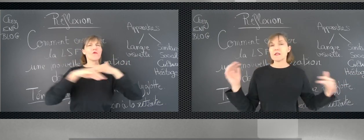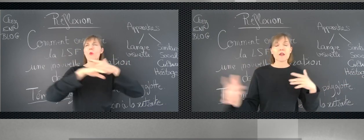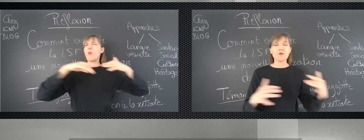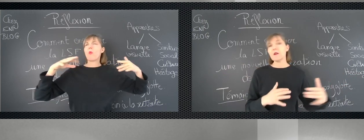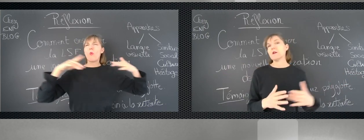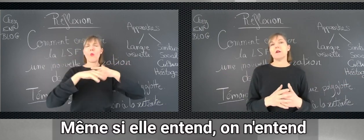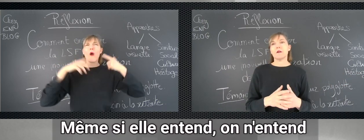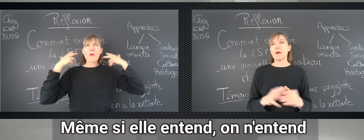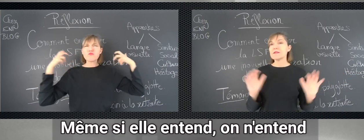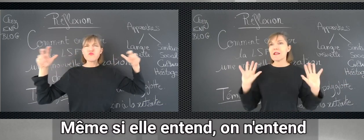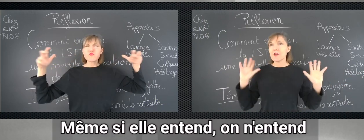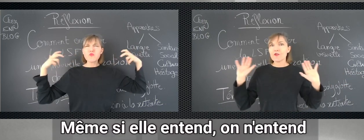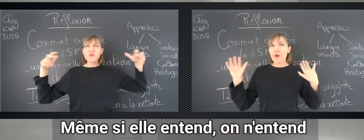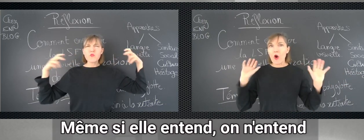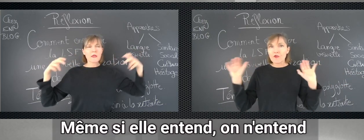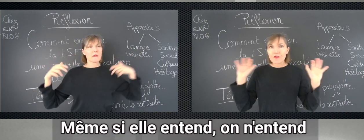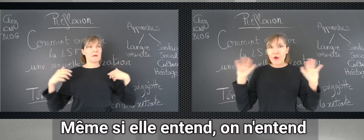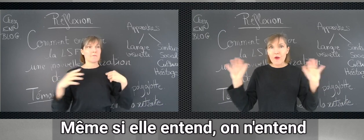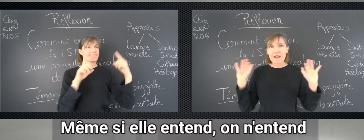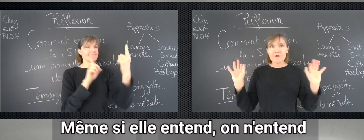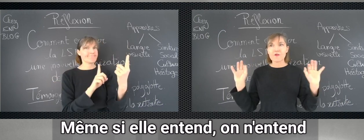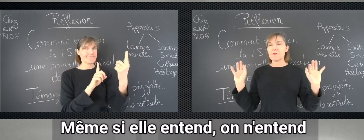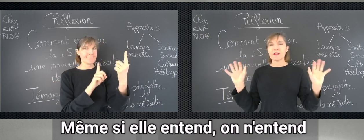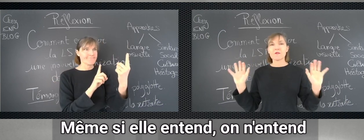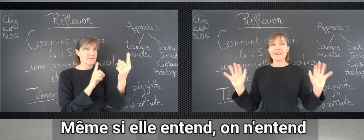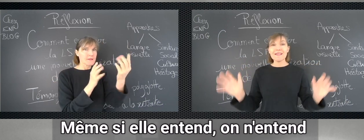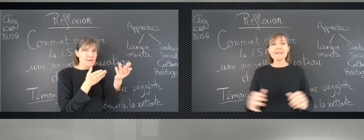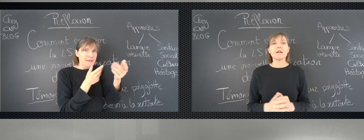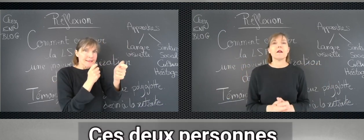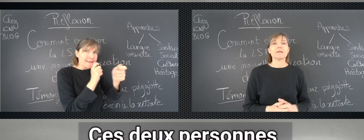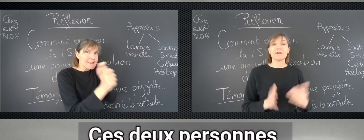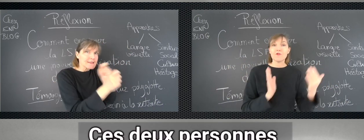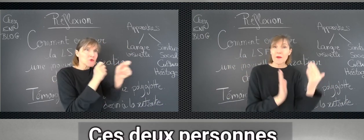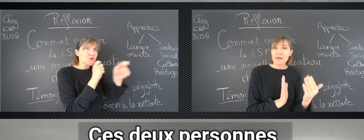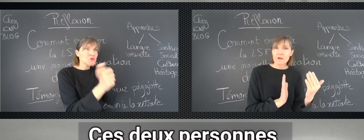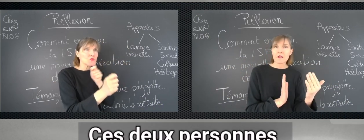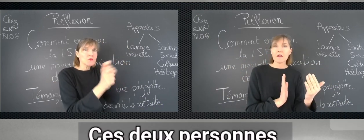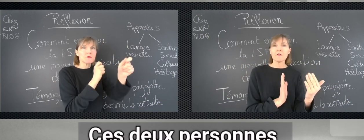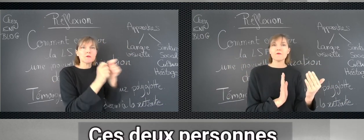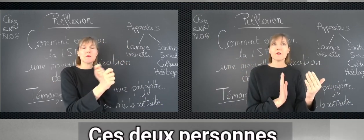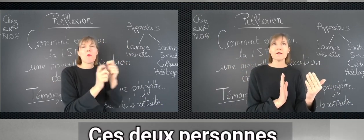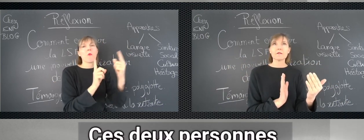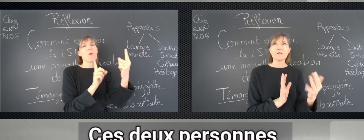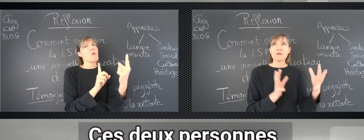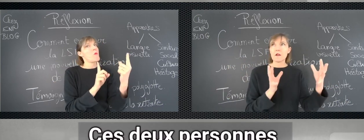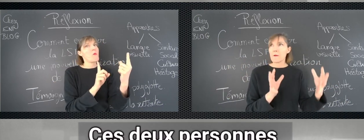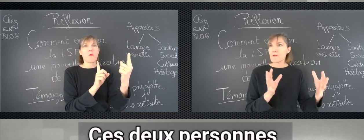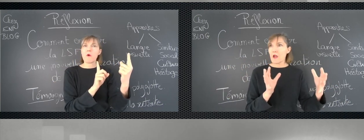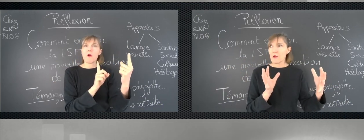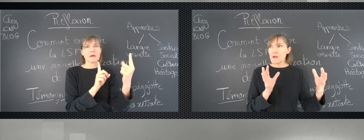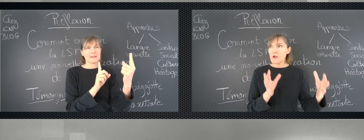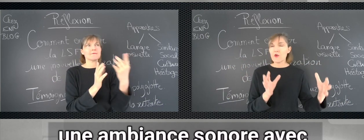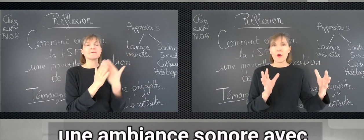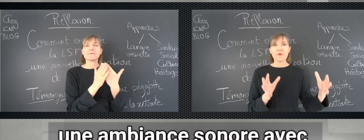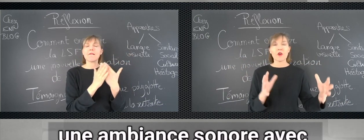circulent, même si elle n'entend rien de ce que les personnes disent, ces deux personnes-là vont être dans un milieu ambiant